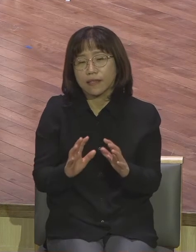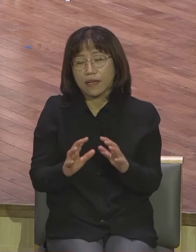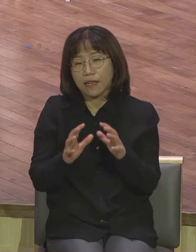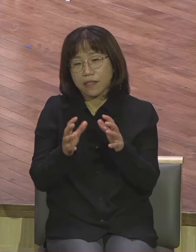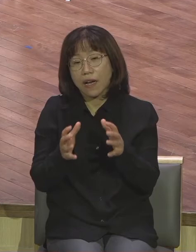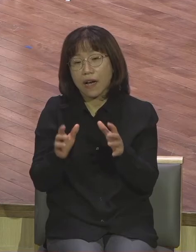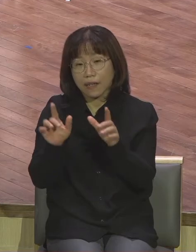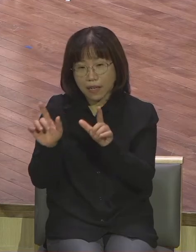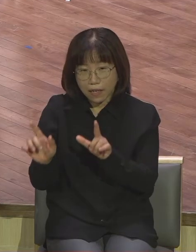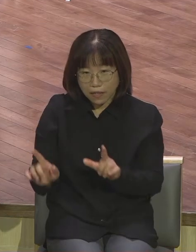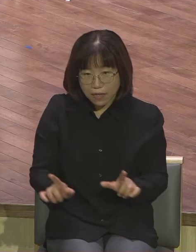주옵소서